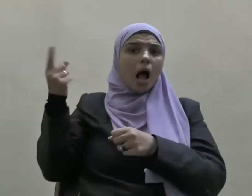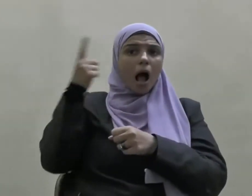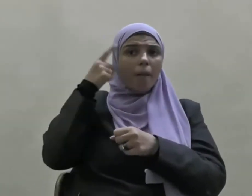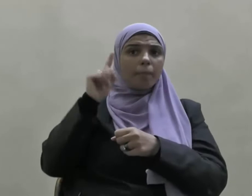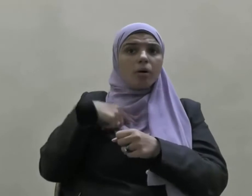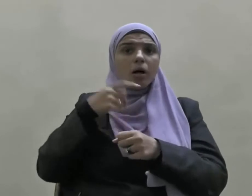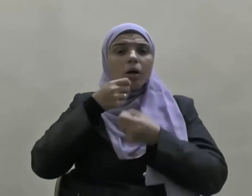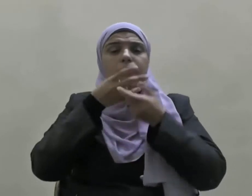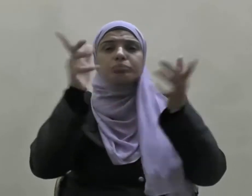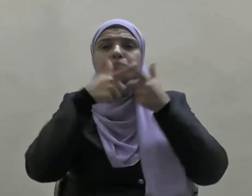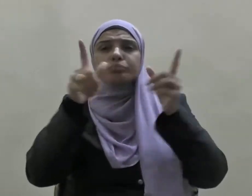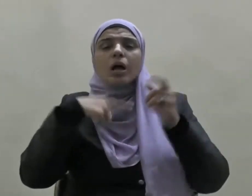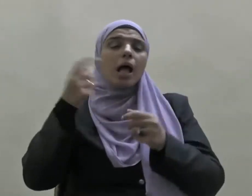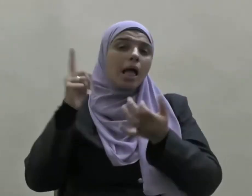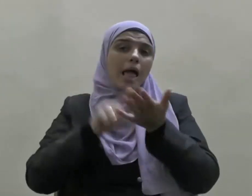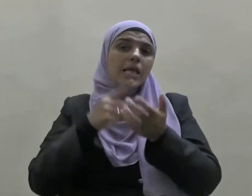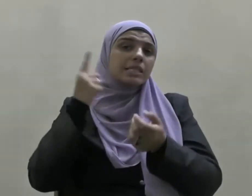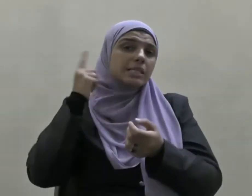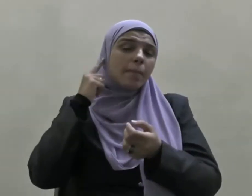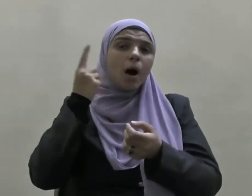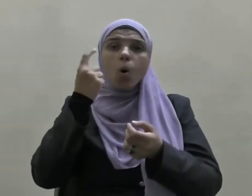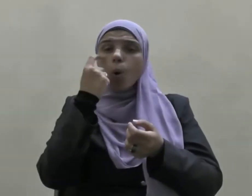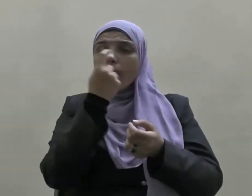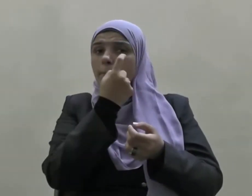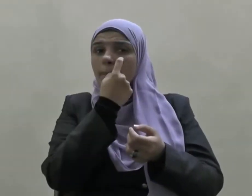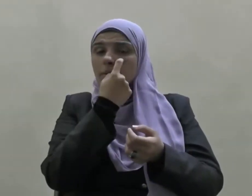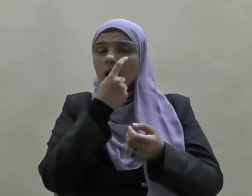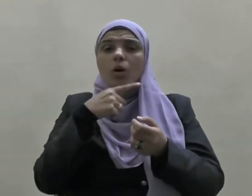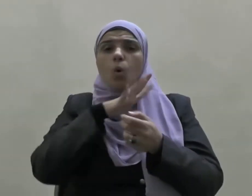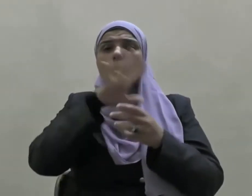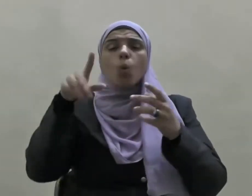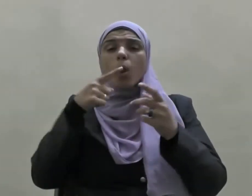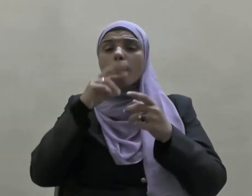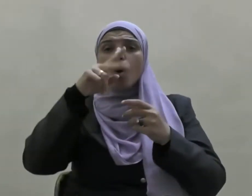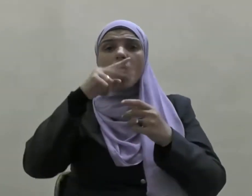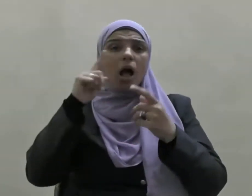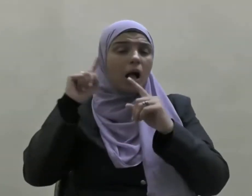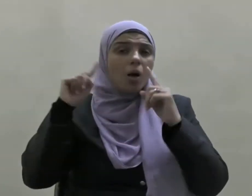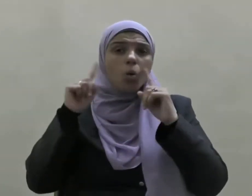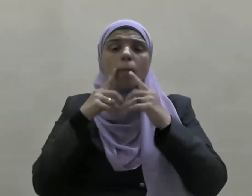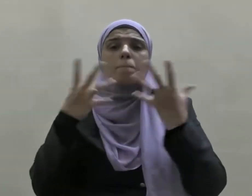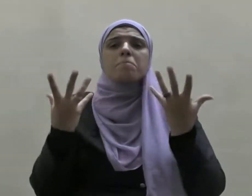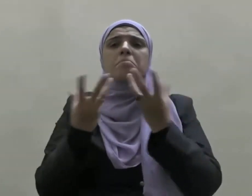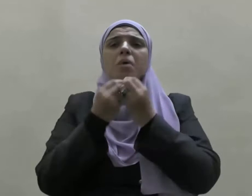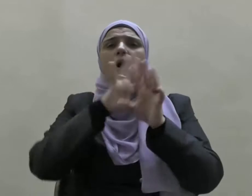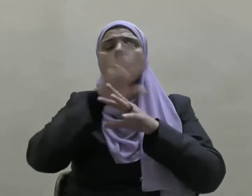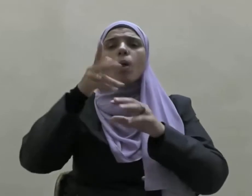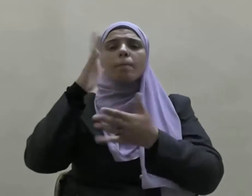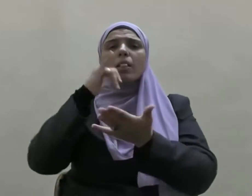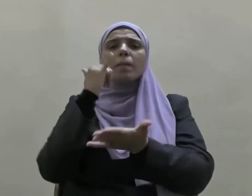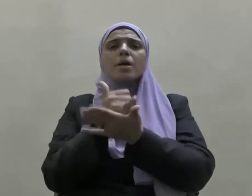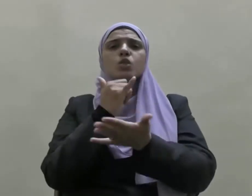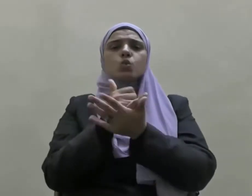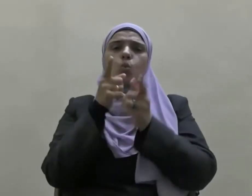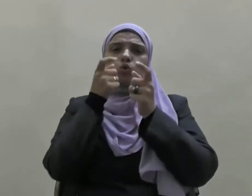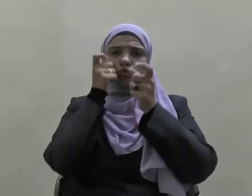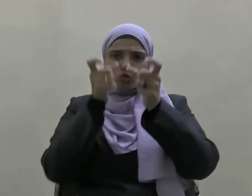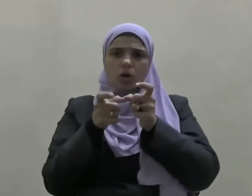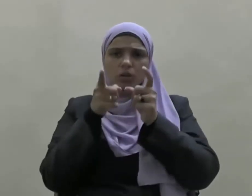علم إن السمع والبصر والفؤاد كل أولئك كان عنه مسؤولا